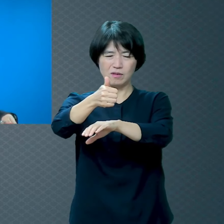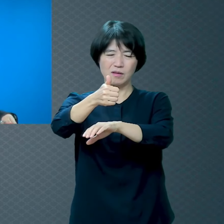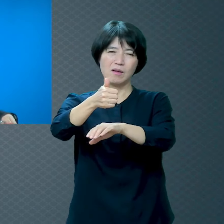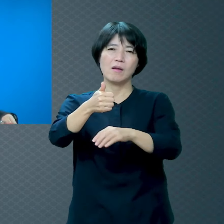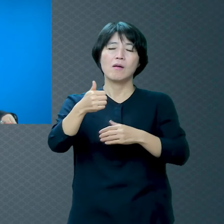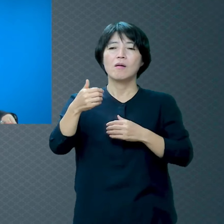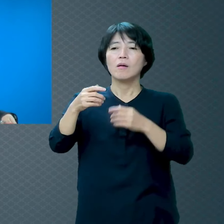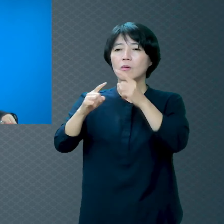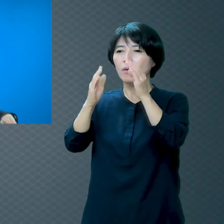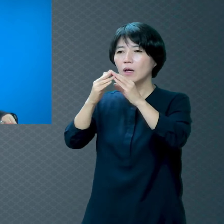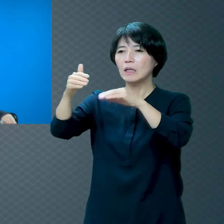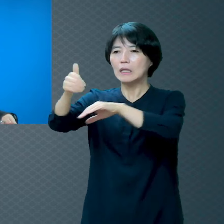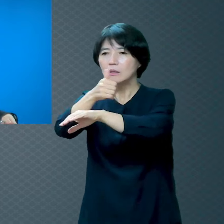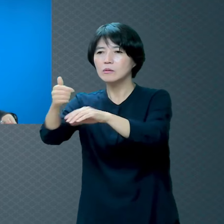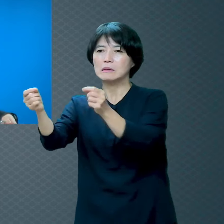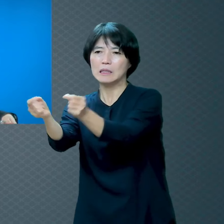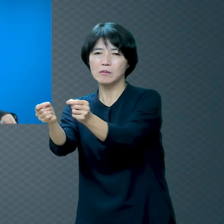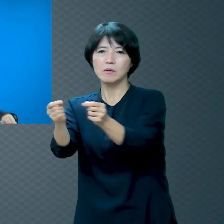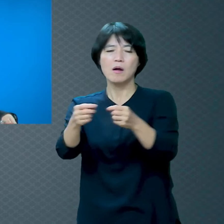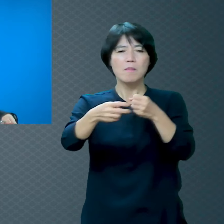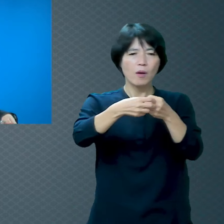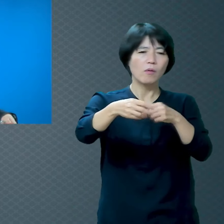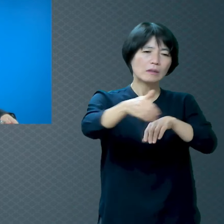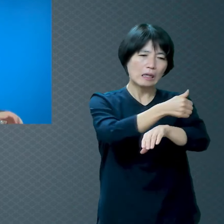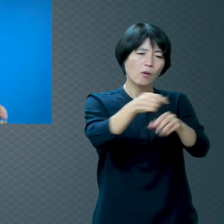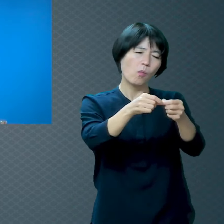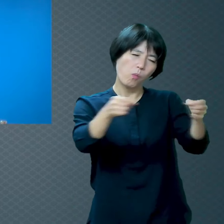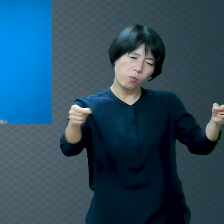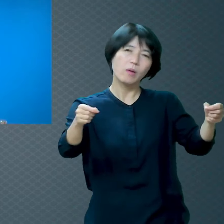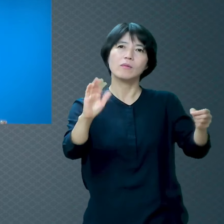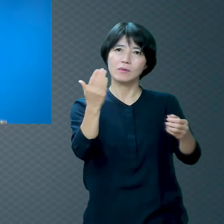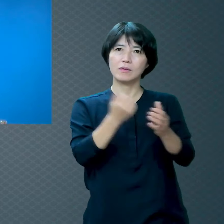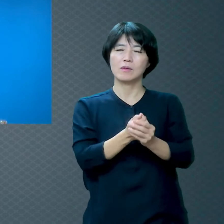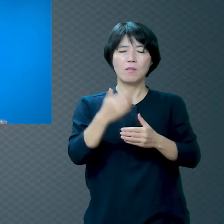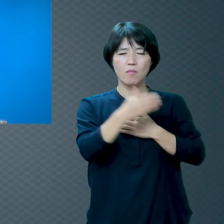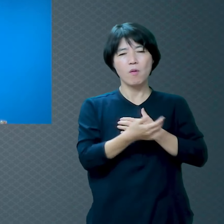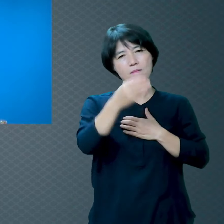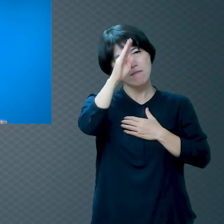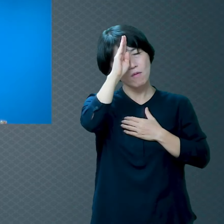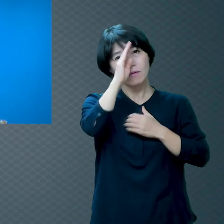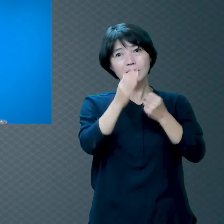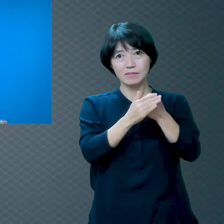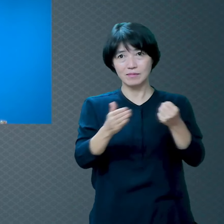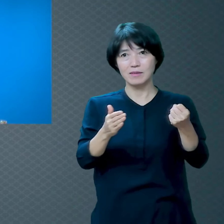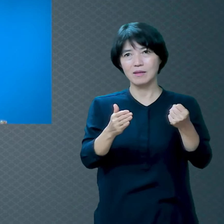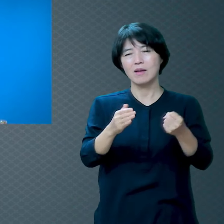그런데 구원을 받으신 분이에요 제일 먼저 하신 말씀이 있어요